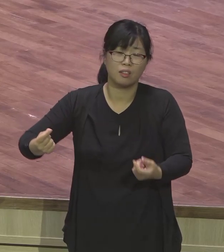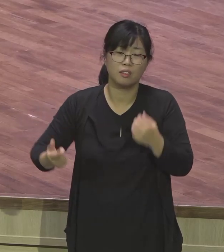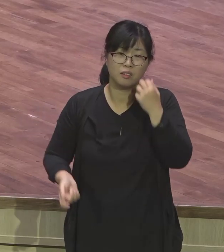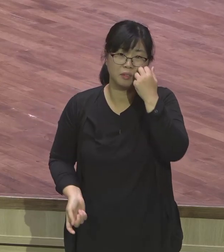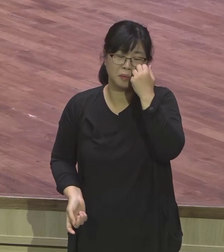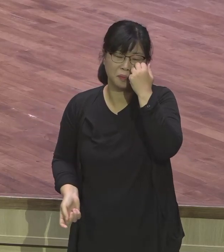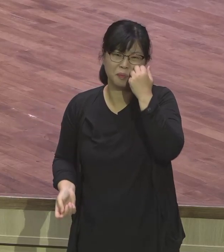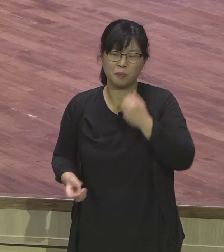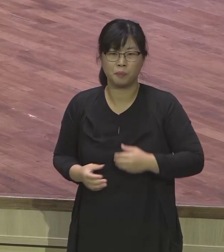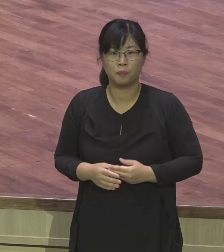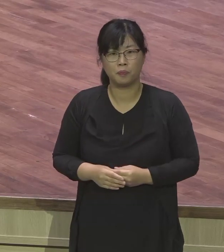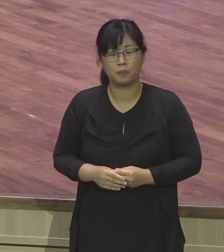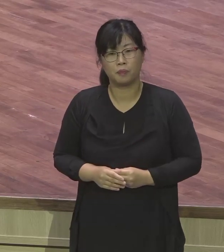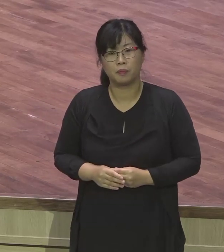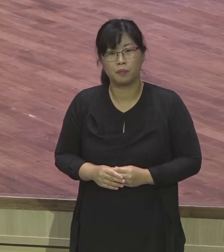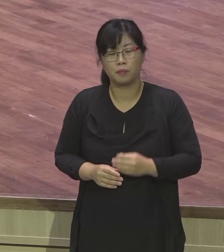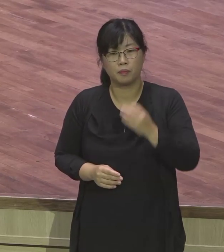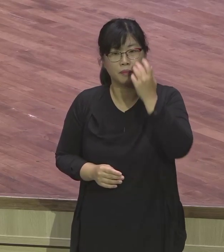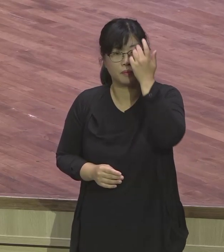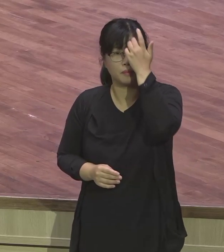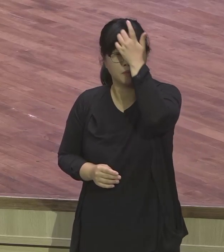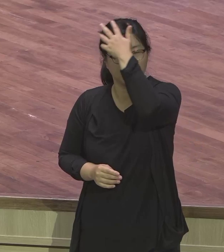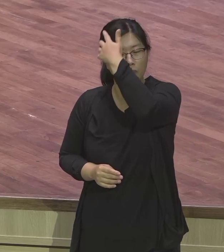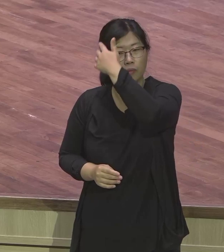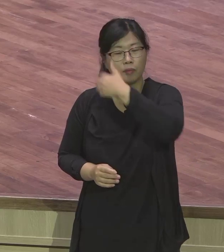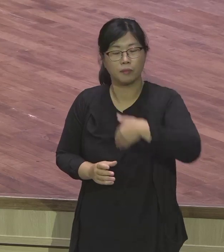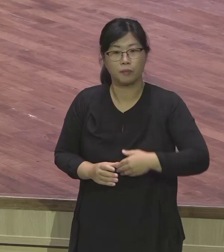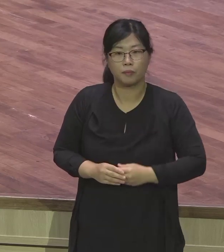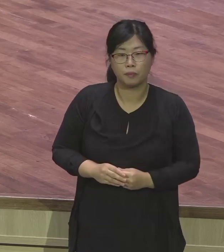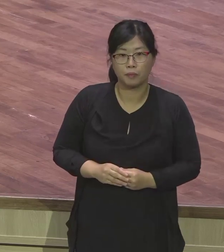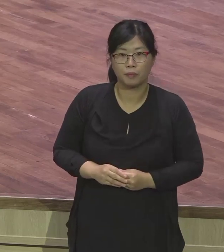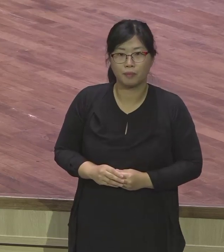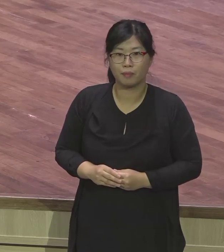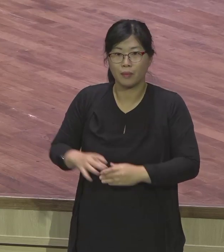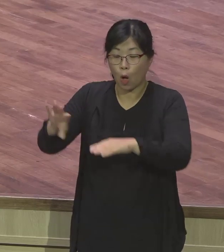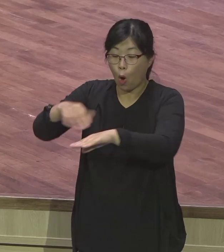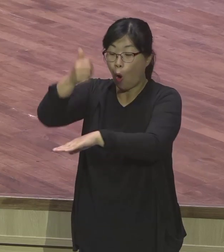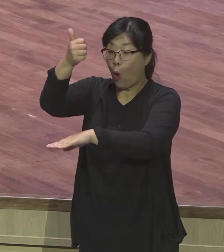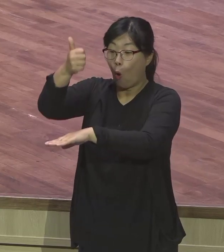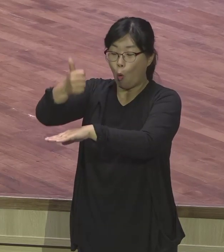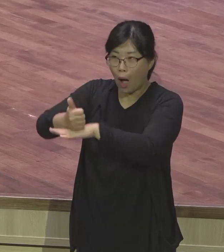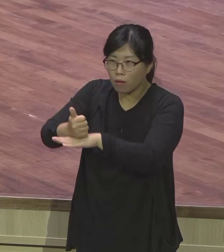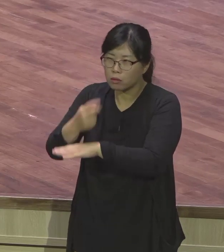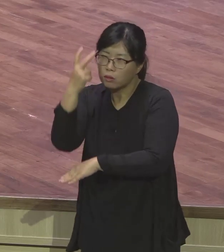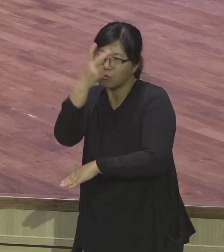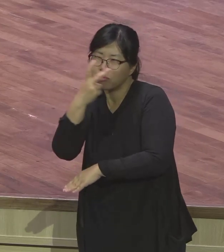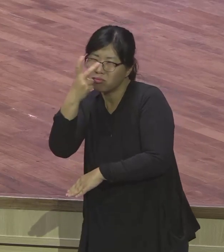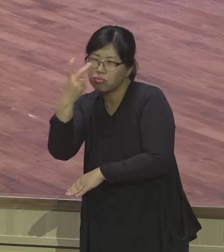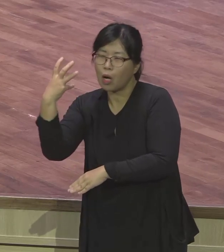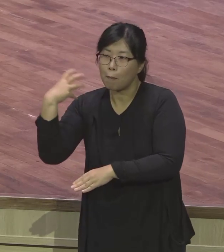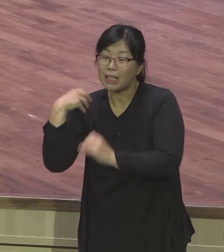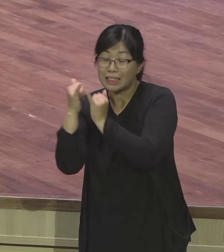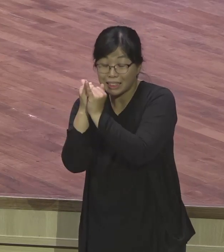신위대장이 누구예요? 보디발이죠. 이 보디발이 집에 있는 감옥에 있는